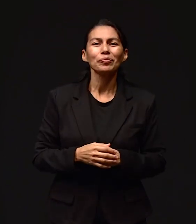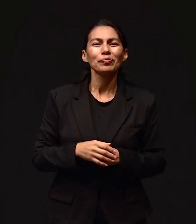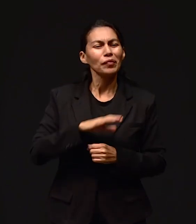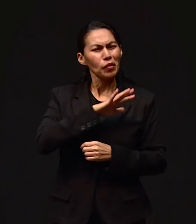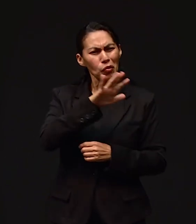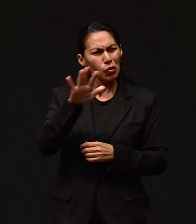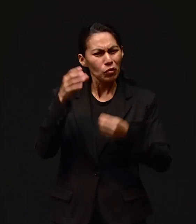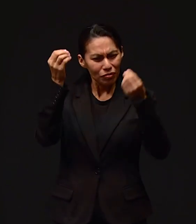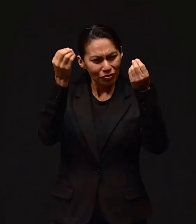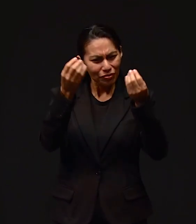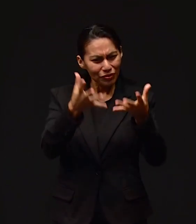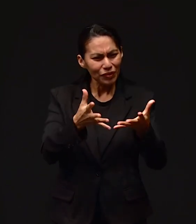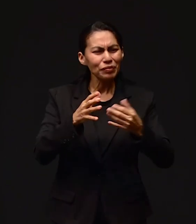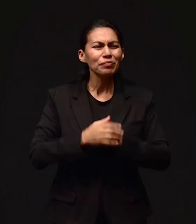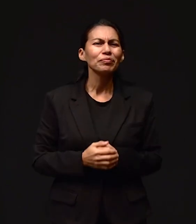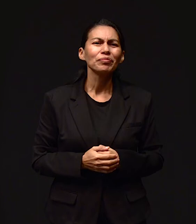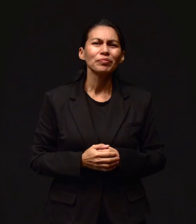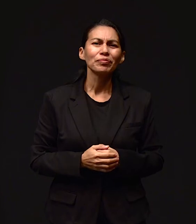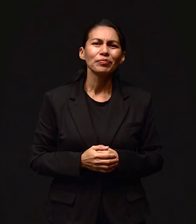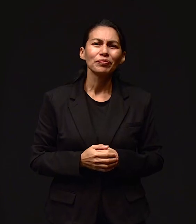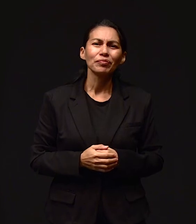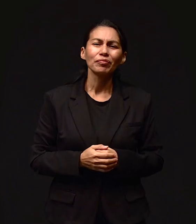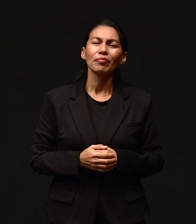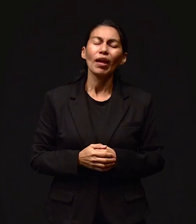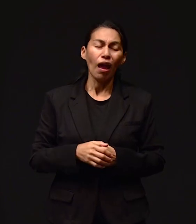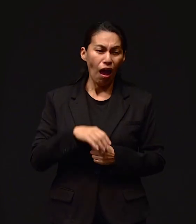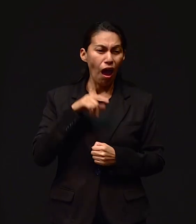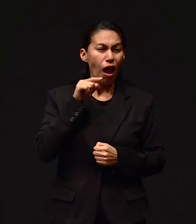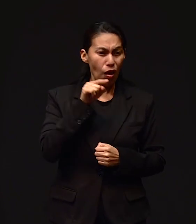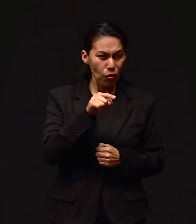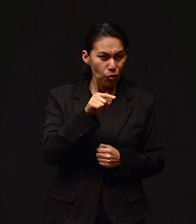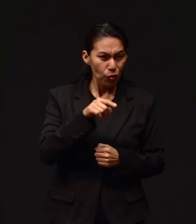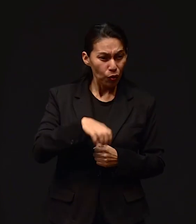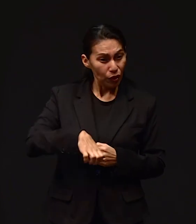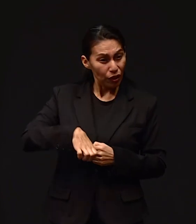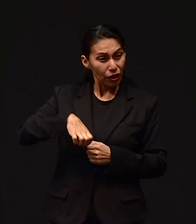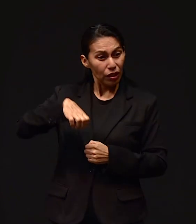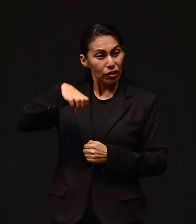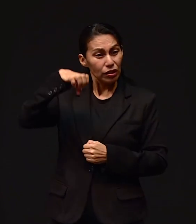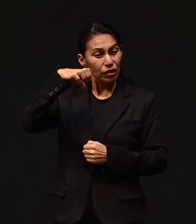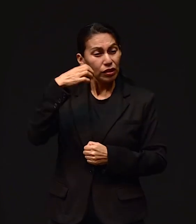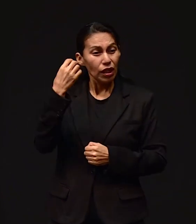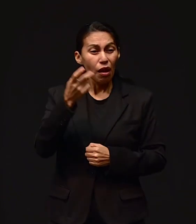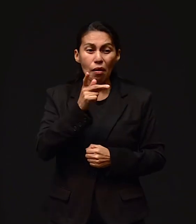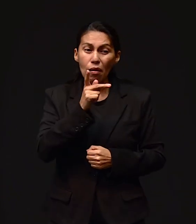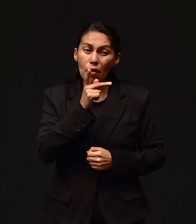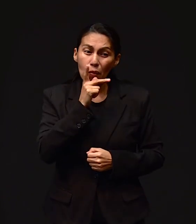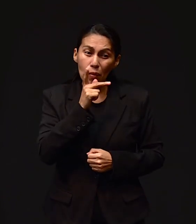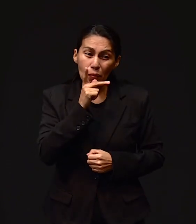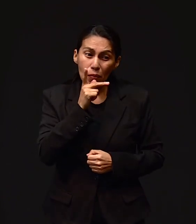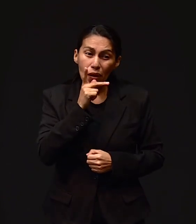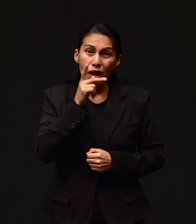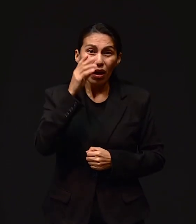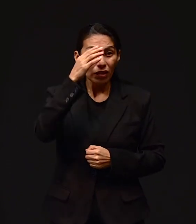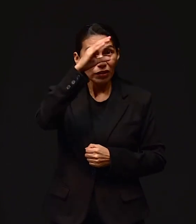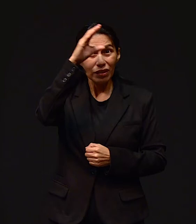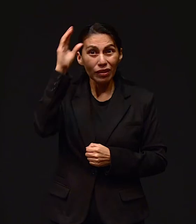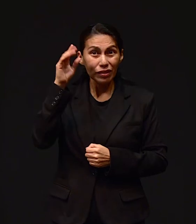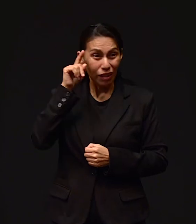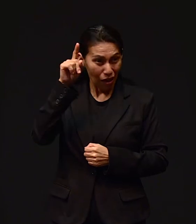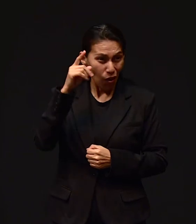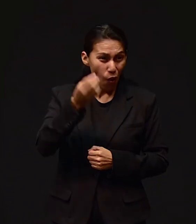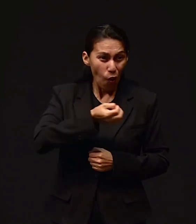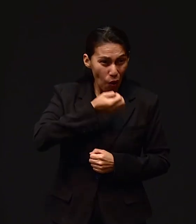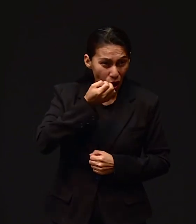a nosotros. Así es que tú creciste orando a tu padre celestial.